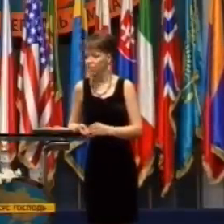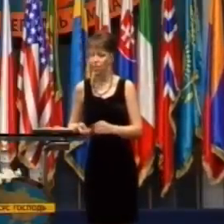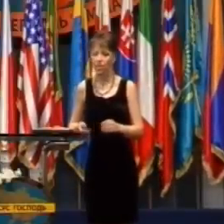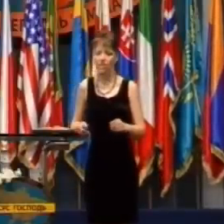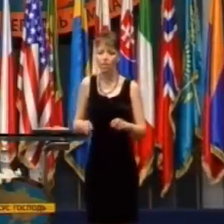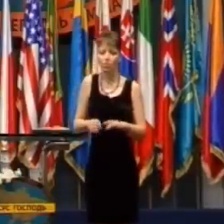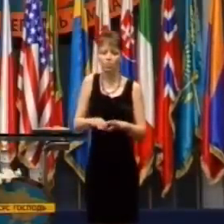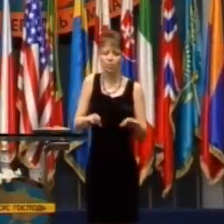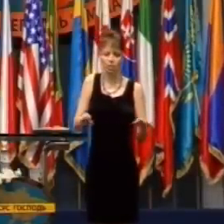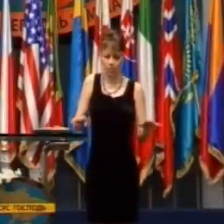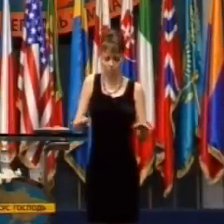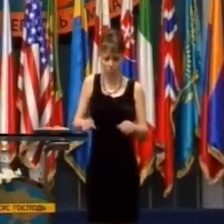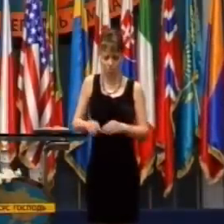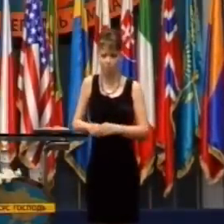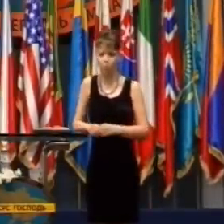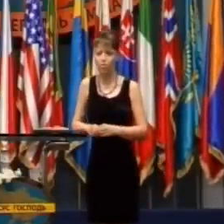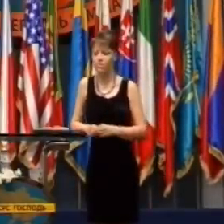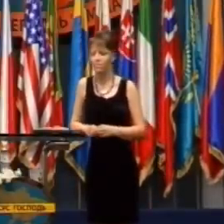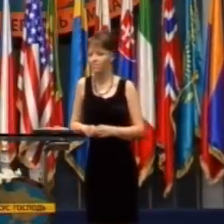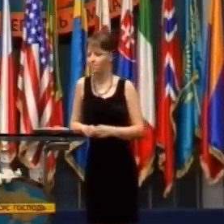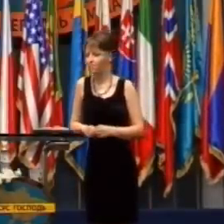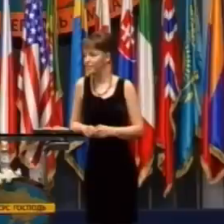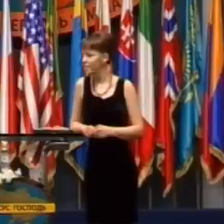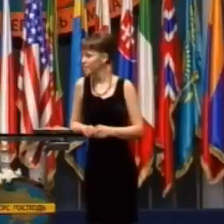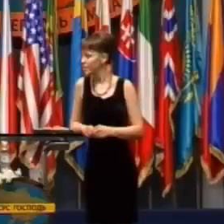keď vám niekto píše e-mail,